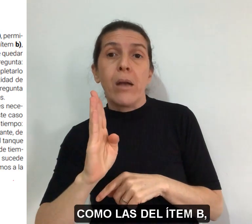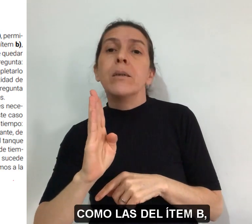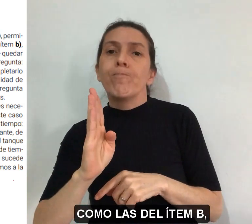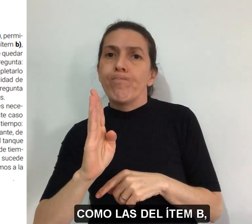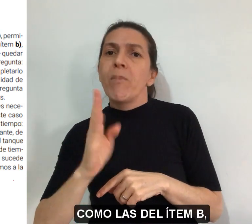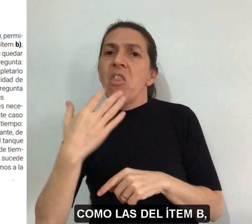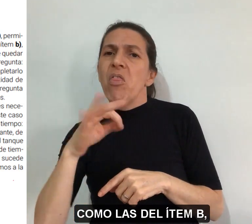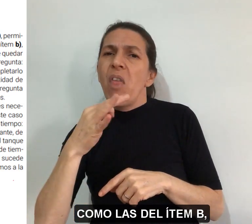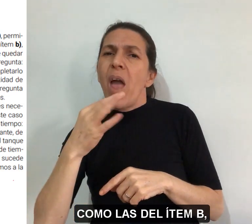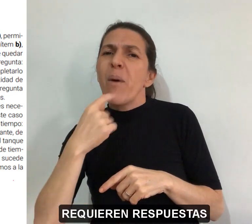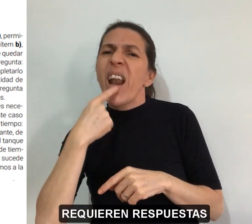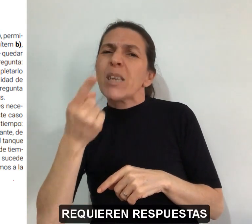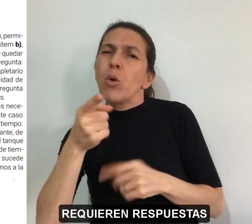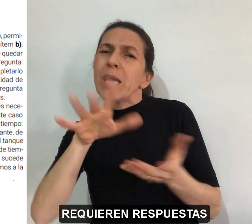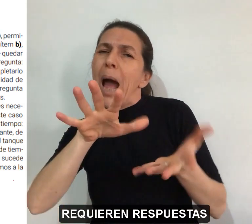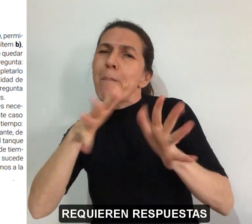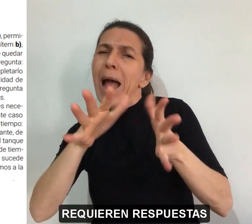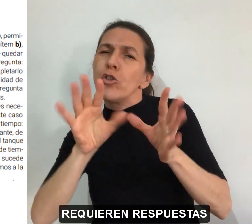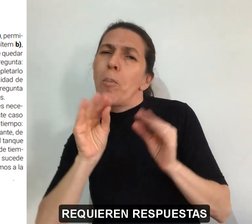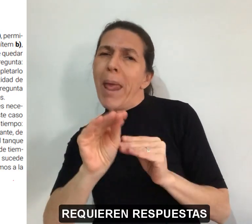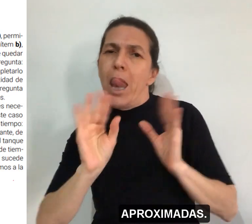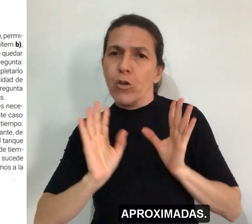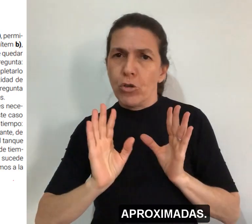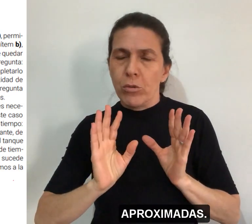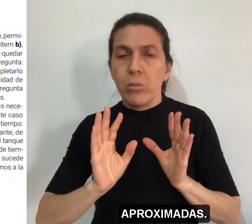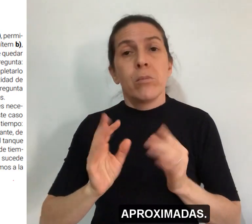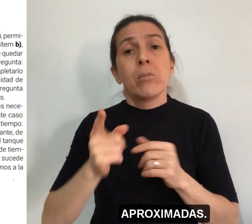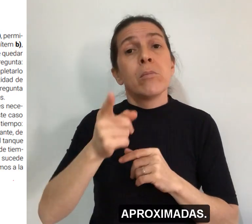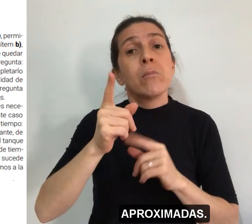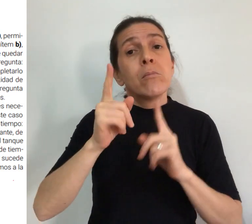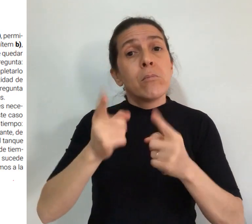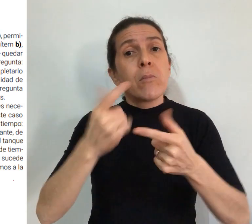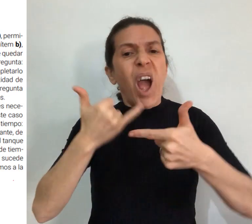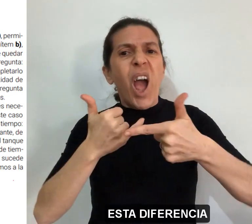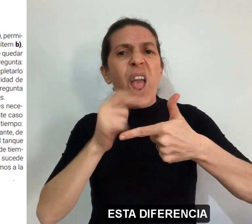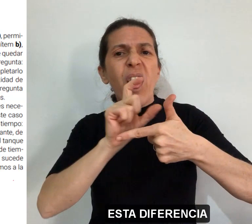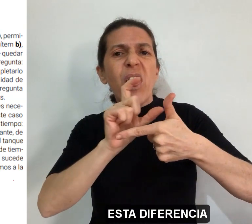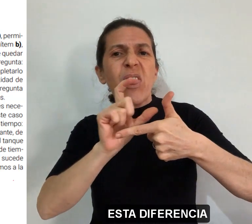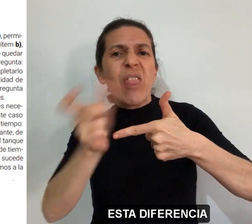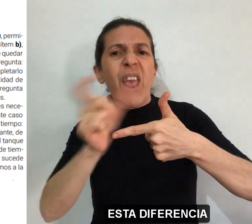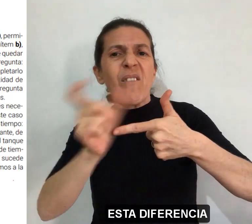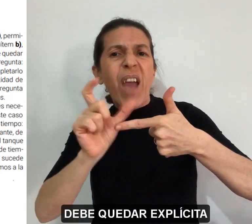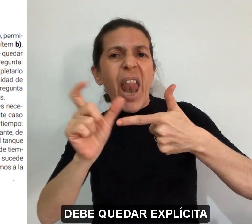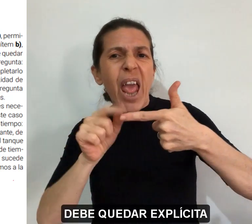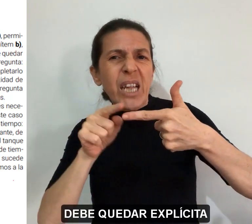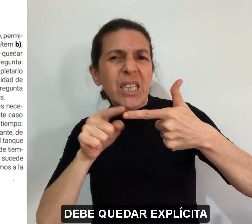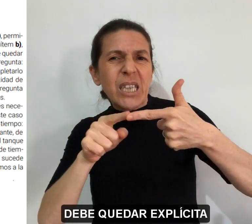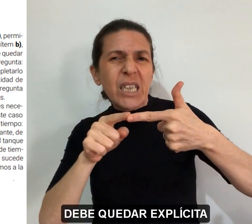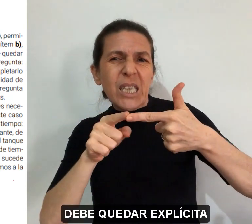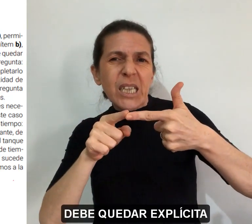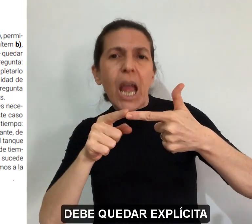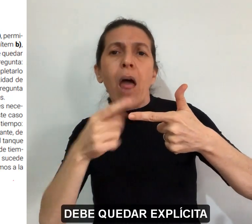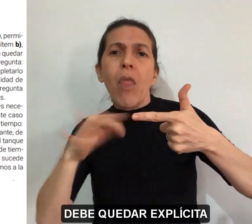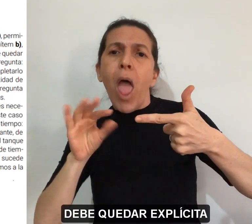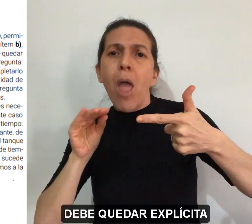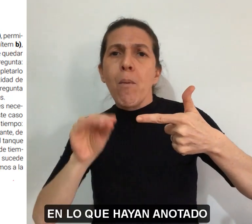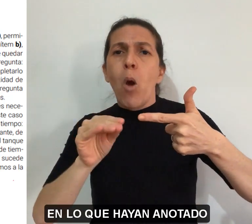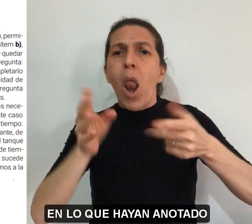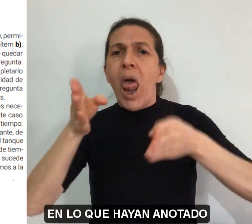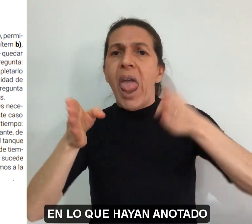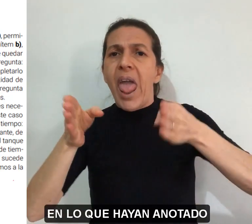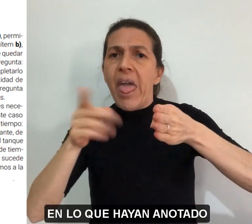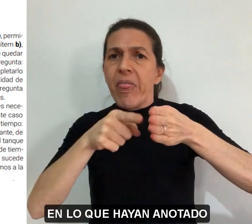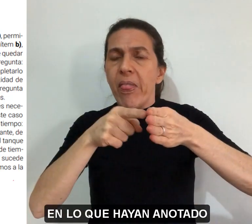del ítem B requieren respuestas aproximadas Esta diferencia debe quedar explícita